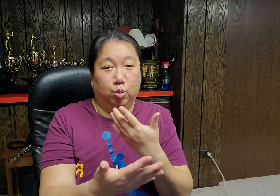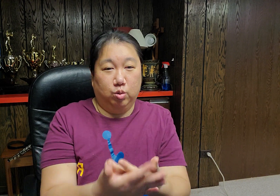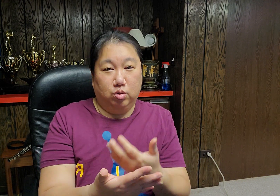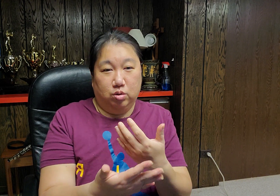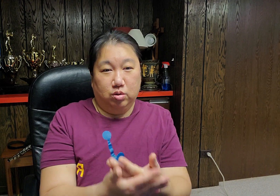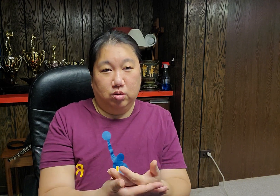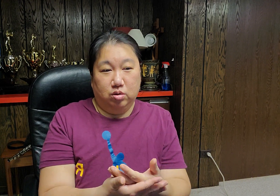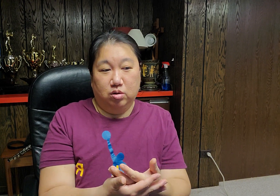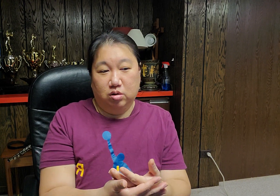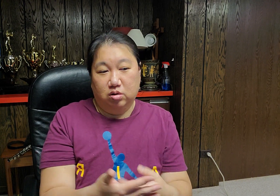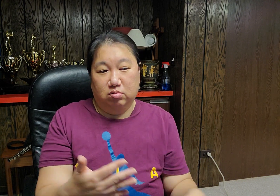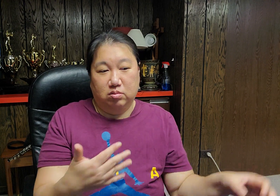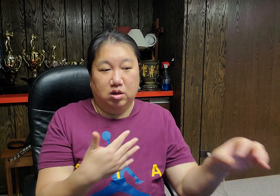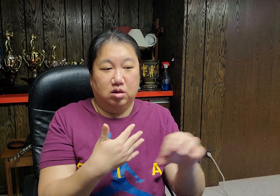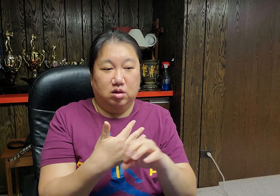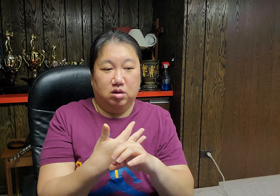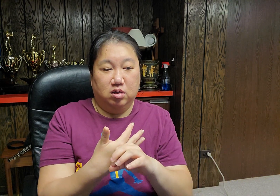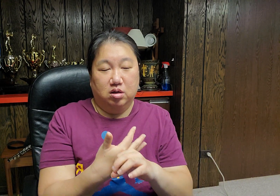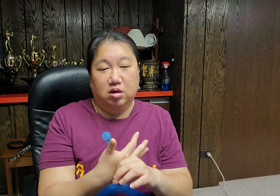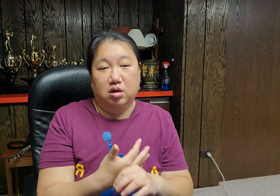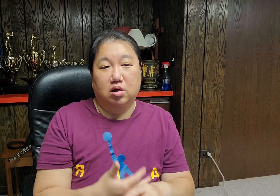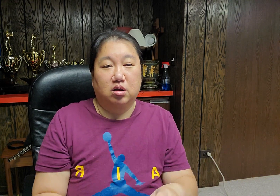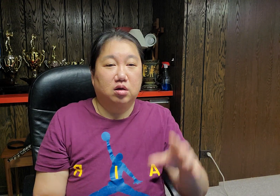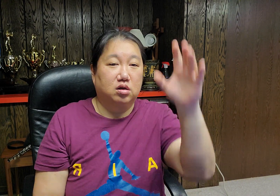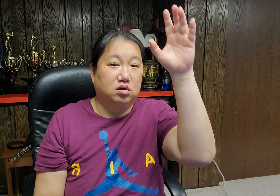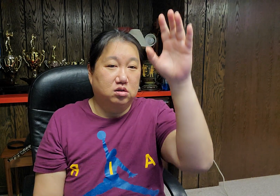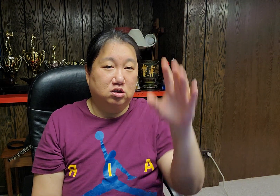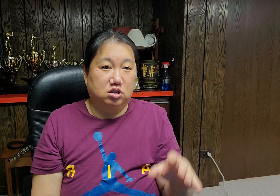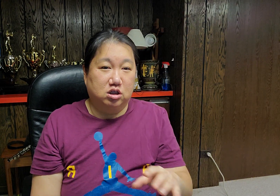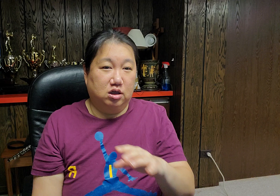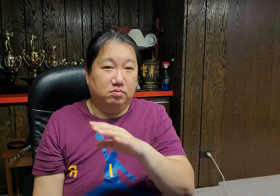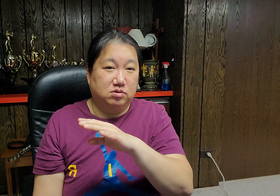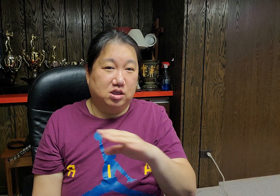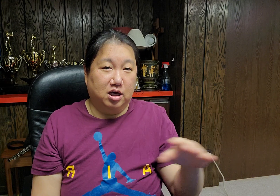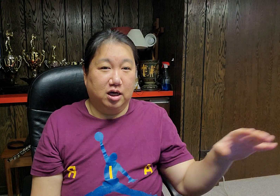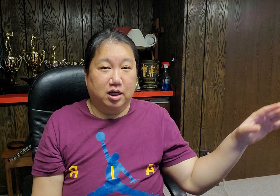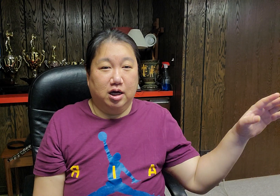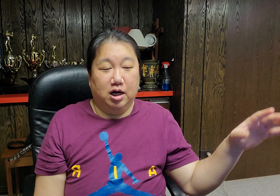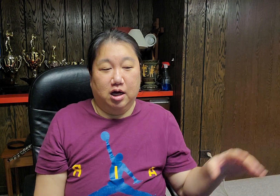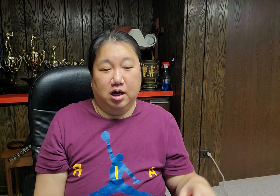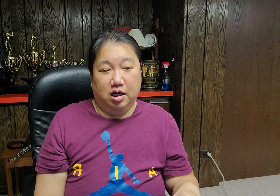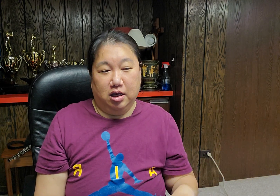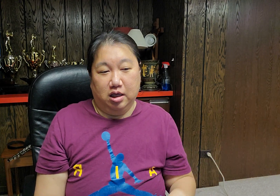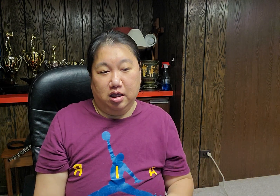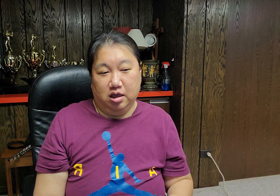달하시며 십자가에